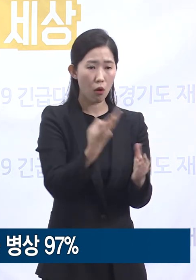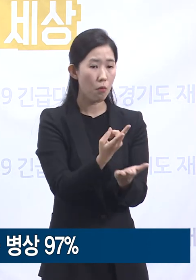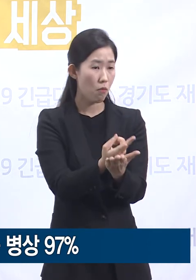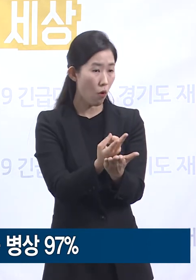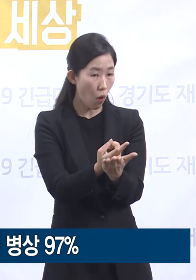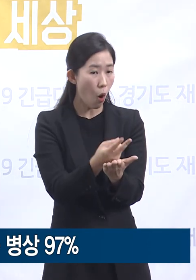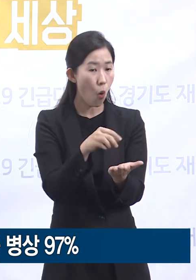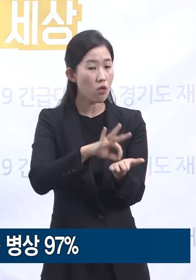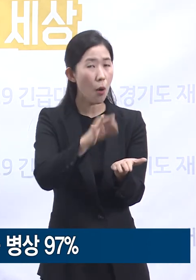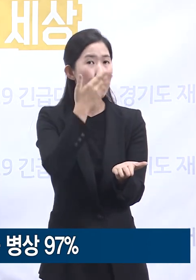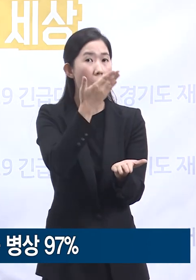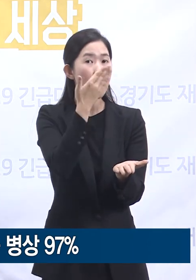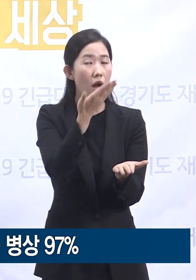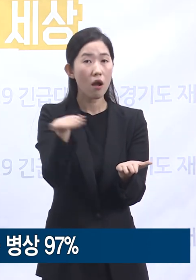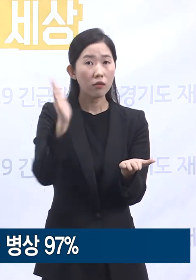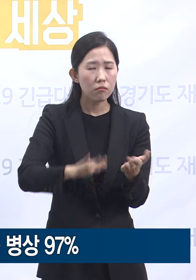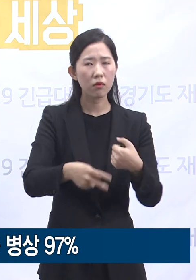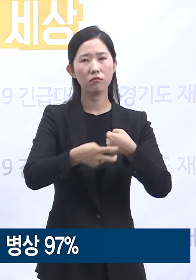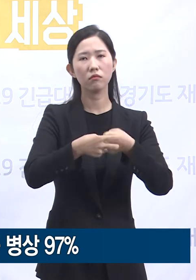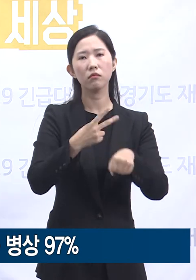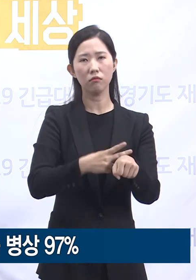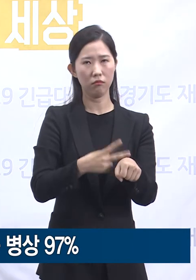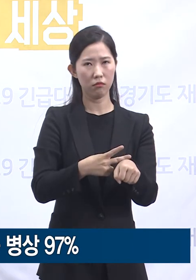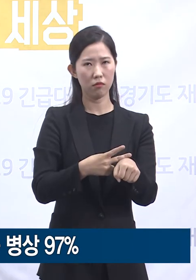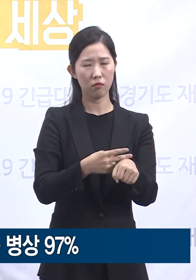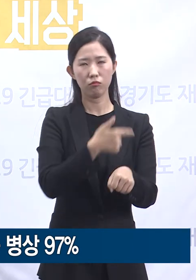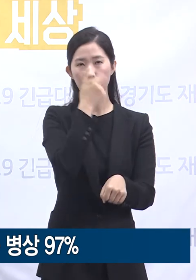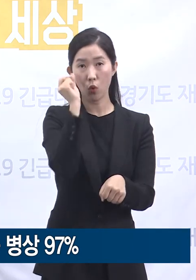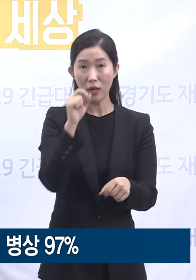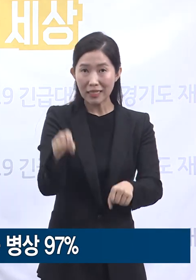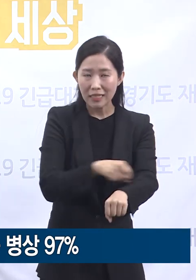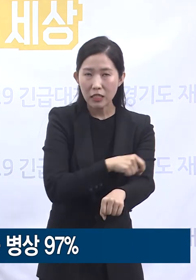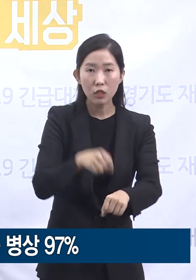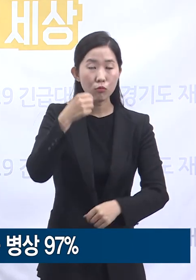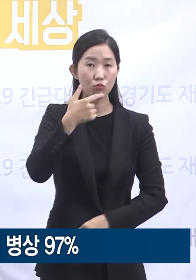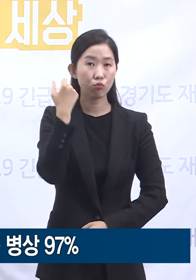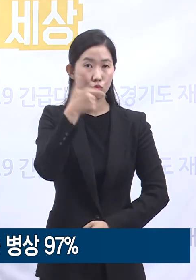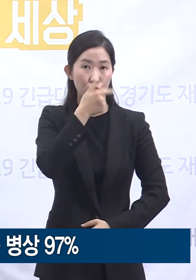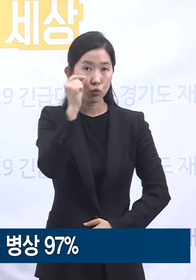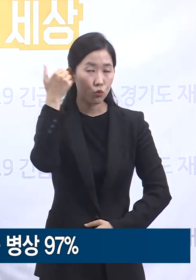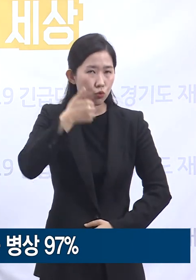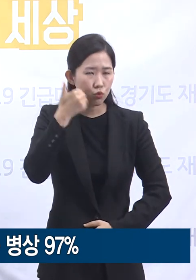의료인력이 매우 부족합니다. 특히 간호사 인력이 매우 부족합니다.